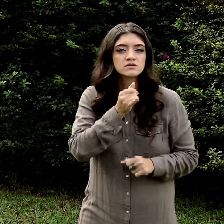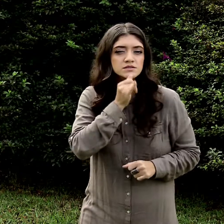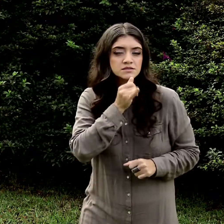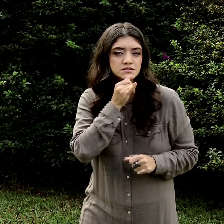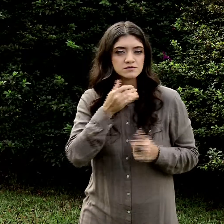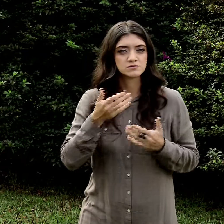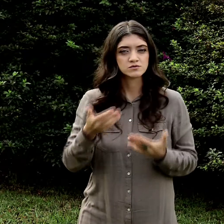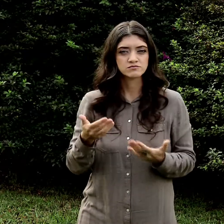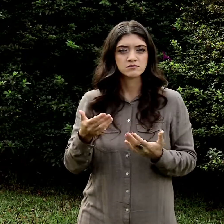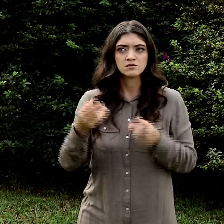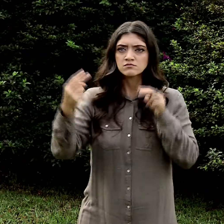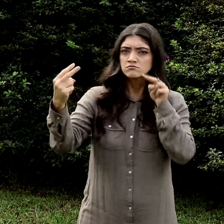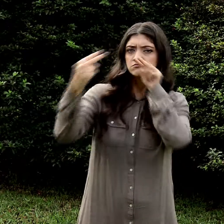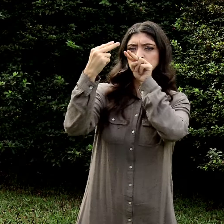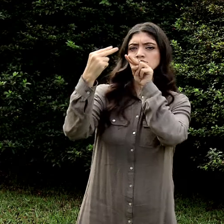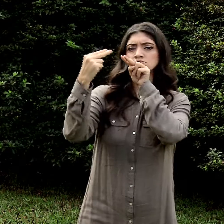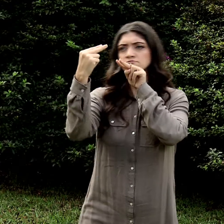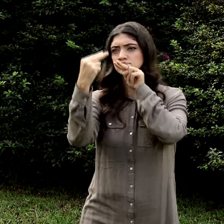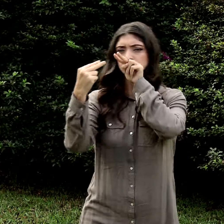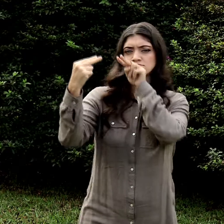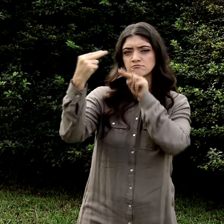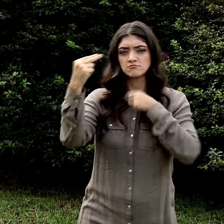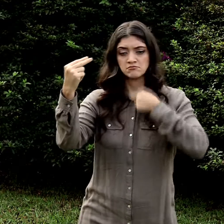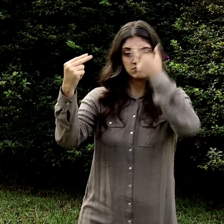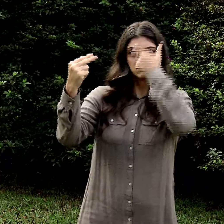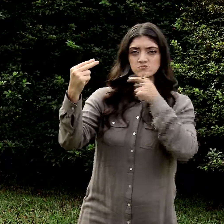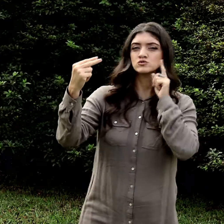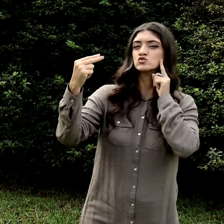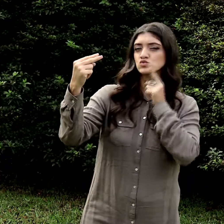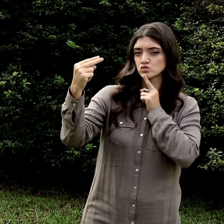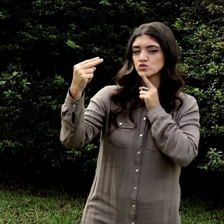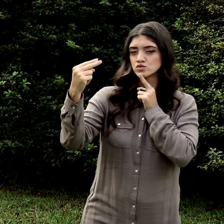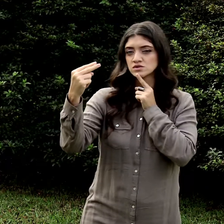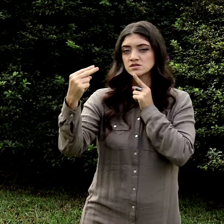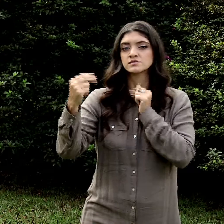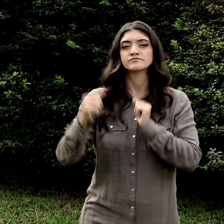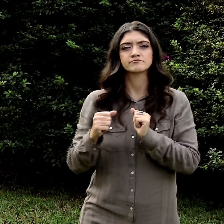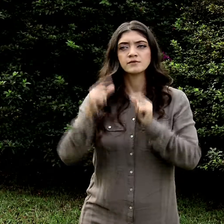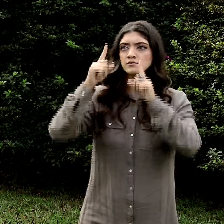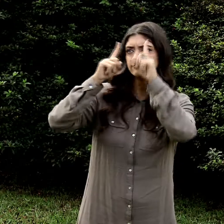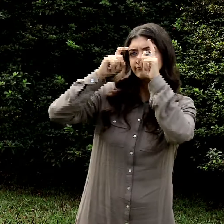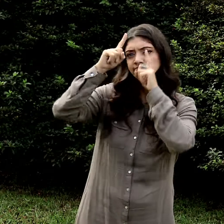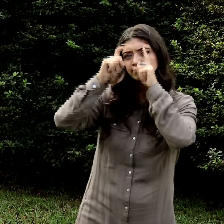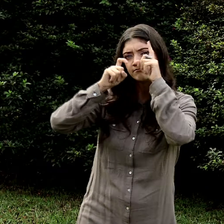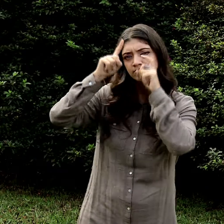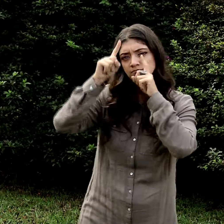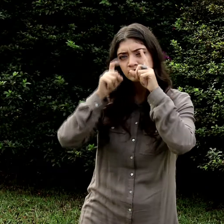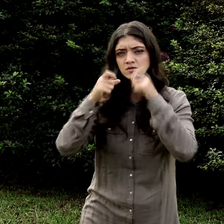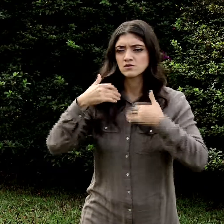manter o contato visual com a pessoa surda, ser expressivo,